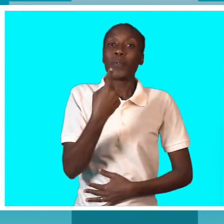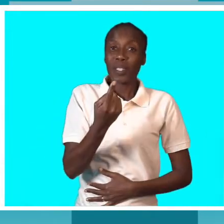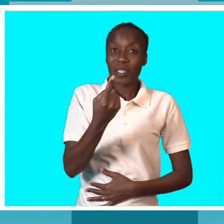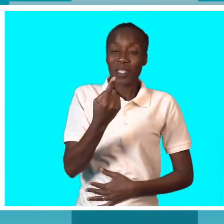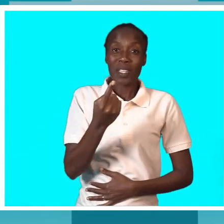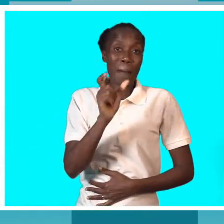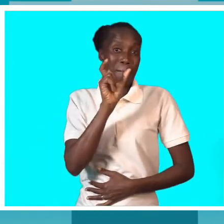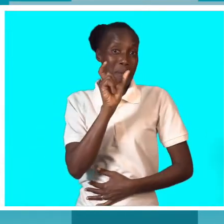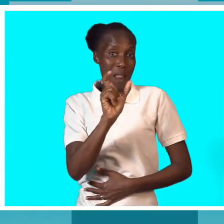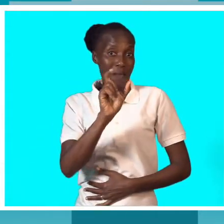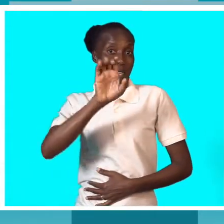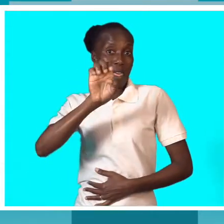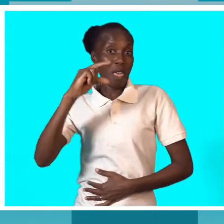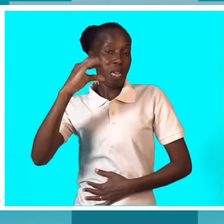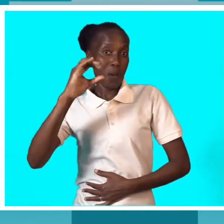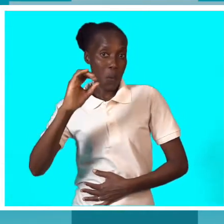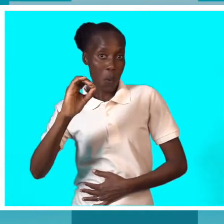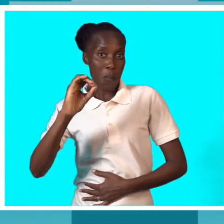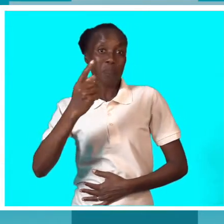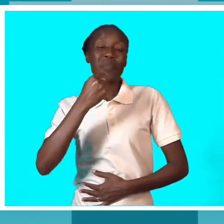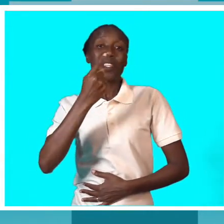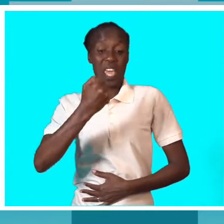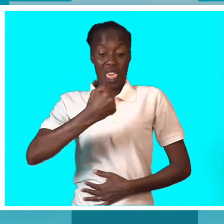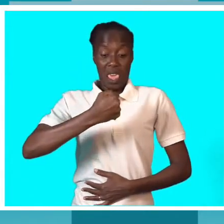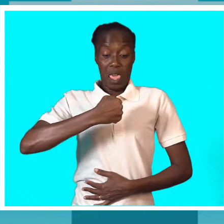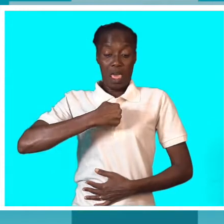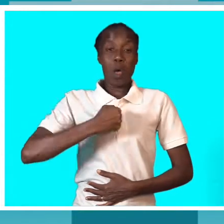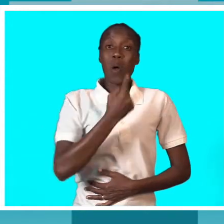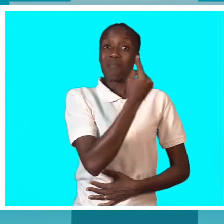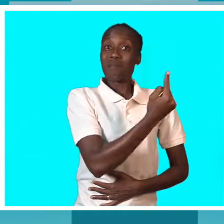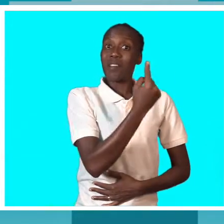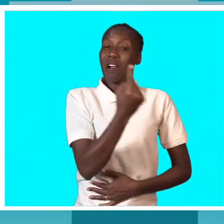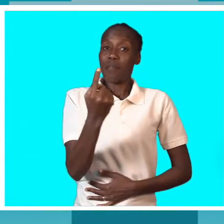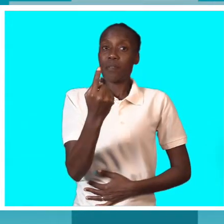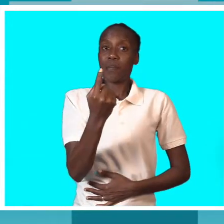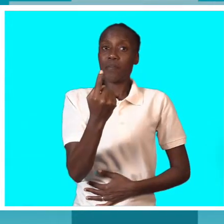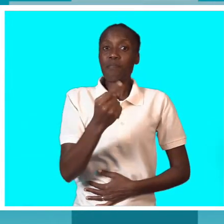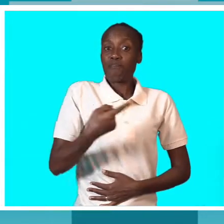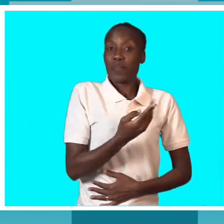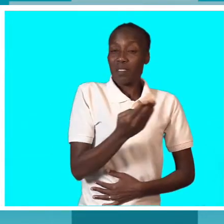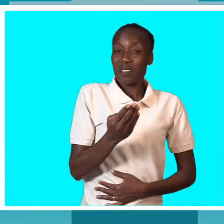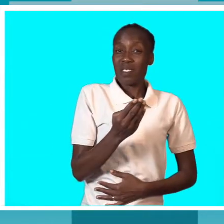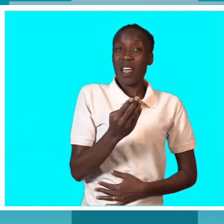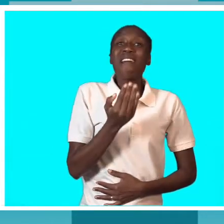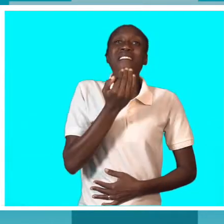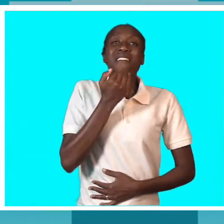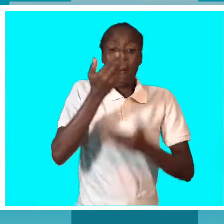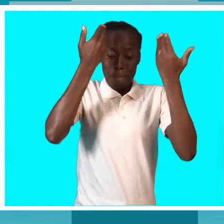eu de cada um. Quem sou eu? E aí entramos na questão da personalidade do indivíduo. Mas também é preciso saber